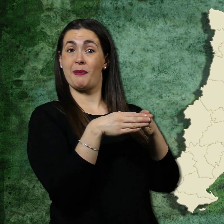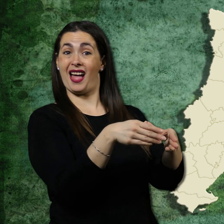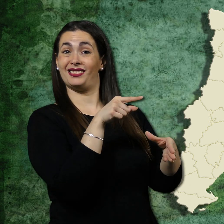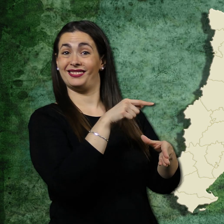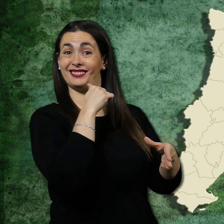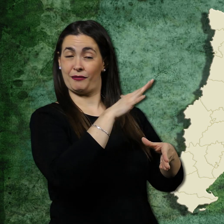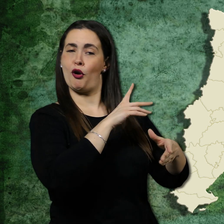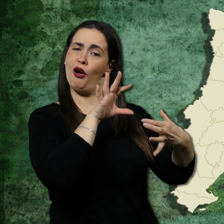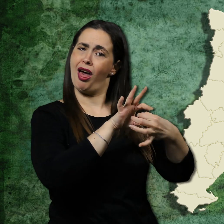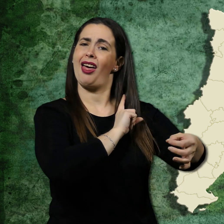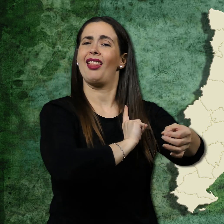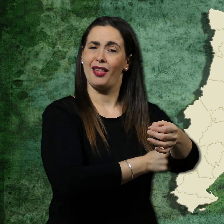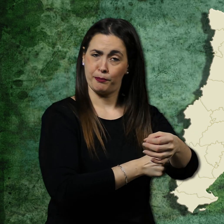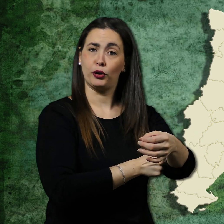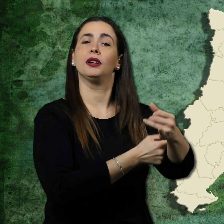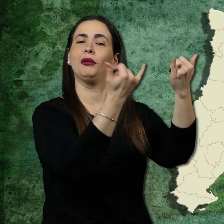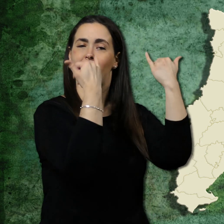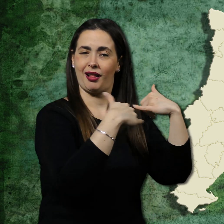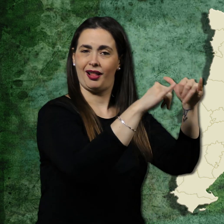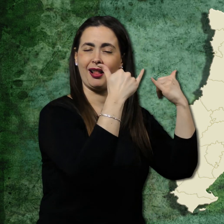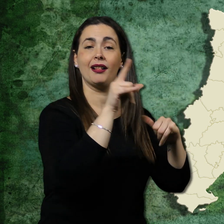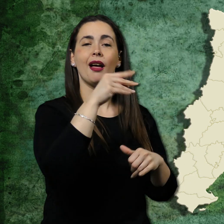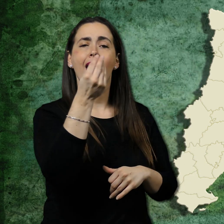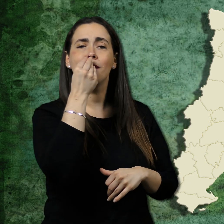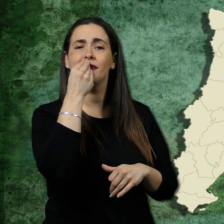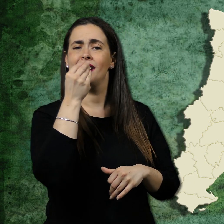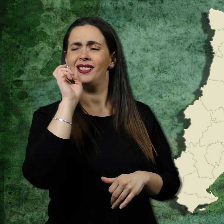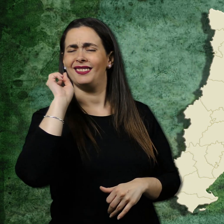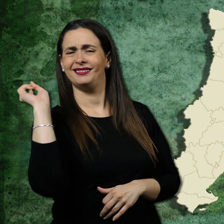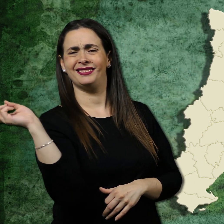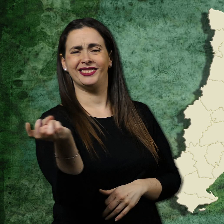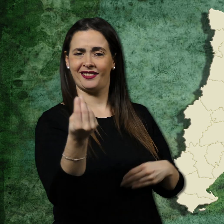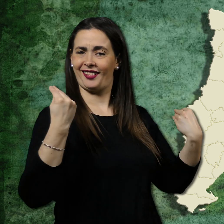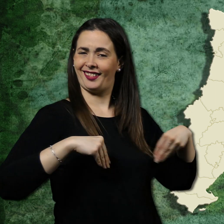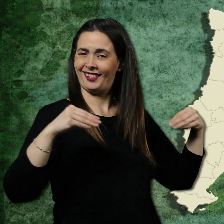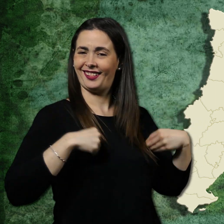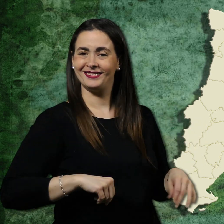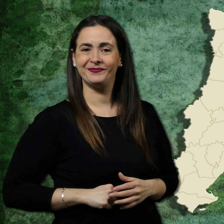Passejar pel Port Marítim Esportiu i deixar-se seduir per la seva oferta gastronòmica i lúdica.